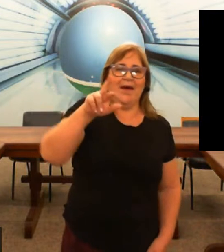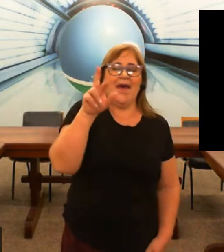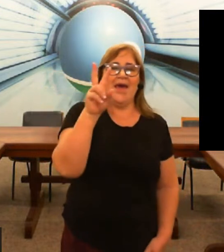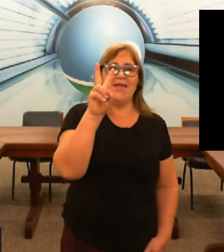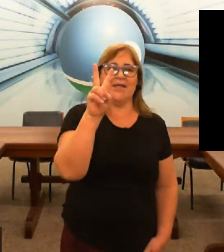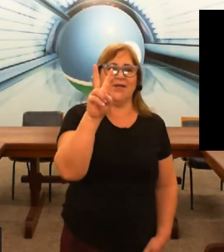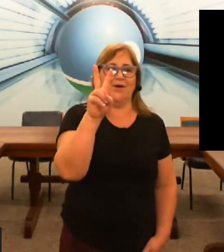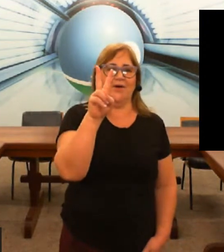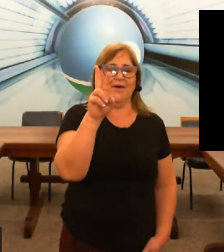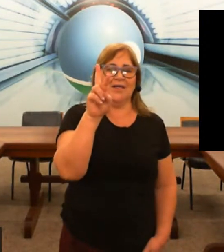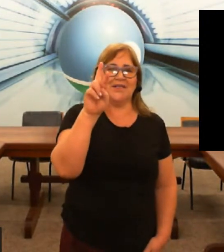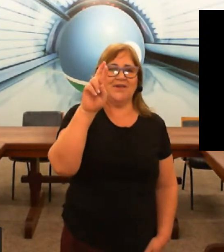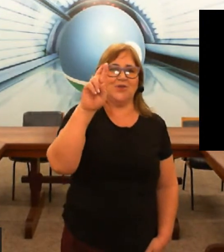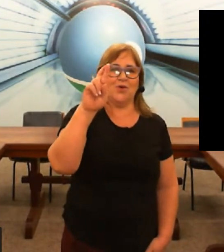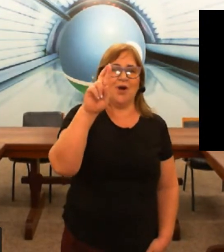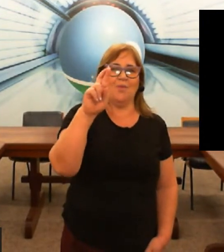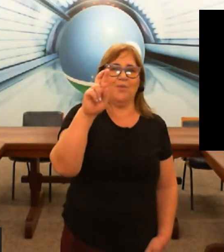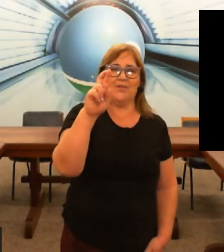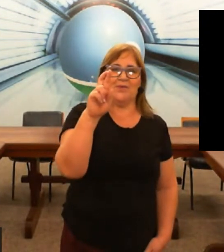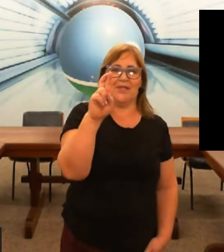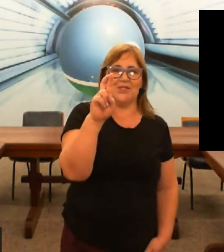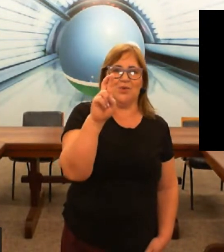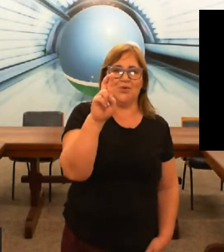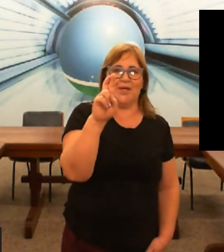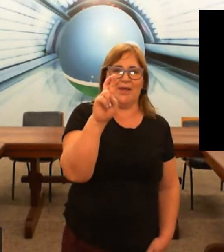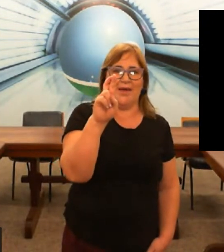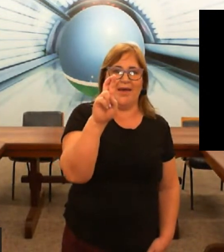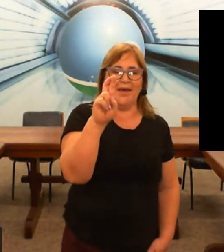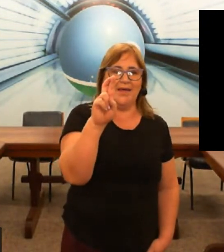R aqui ó você vai colocar um dedo atrás do outro né R